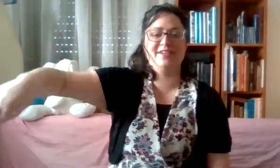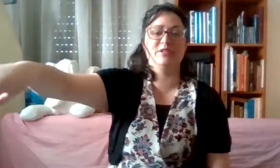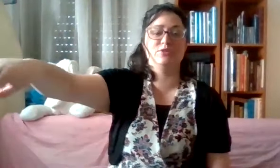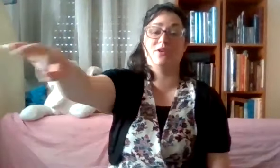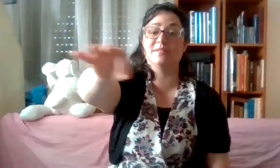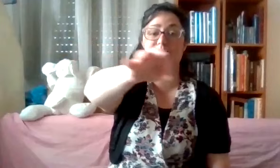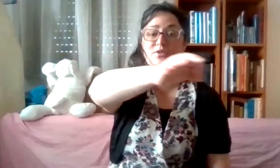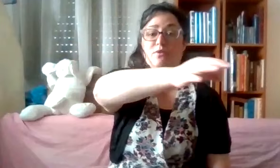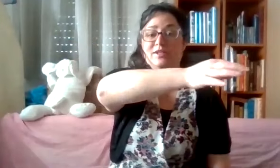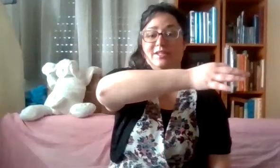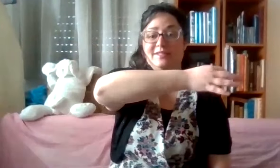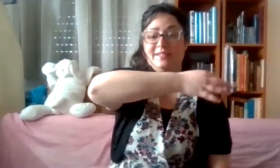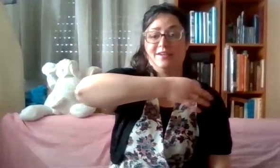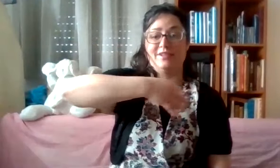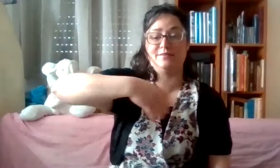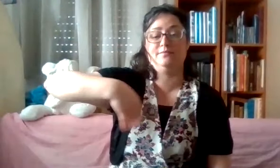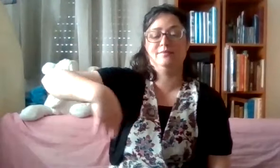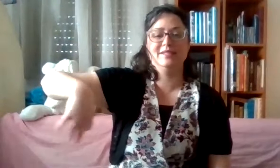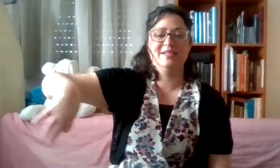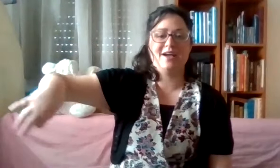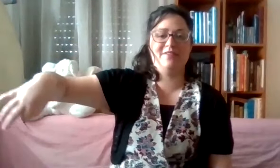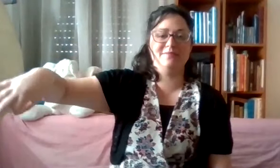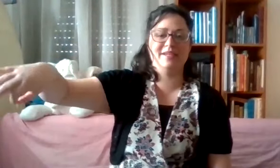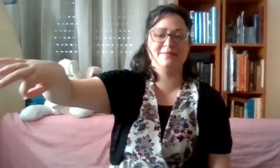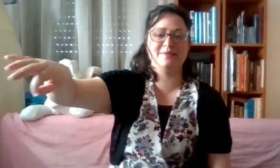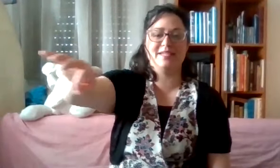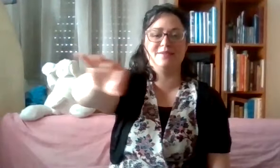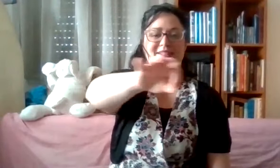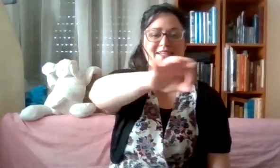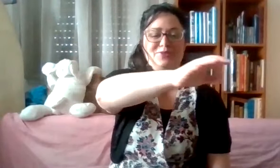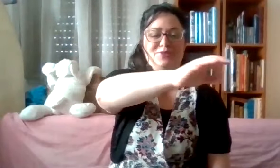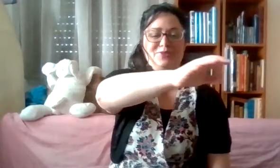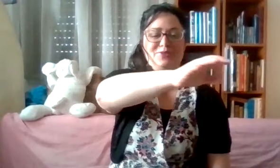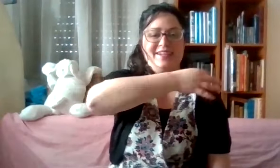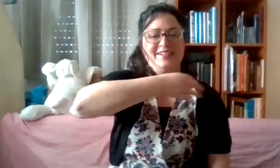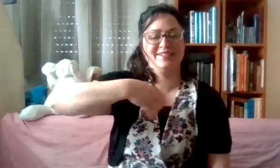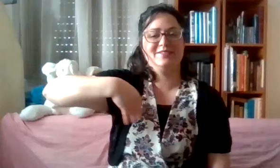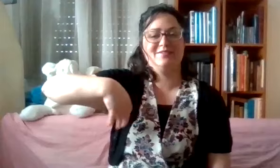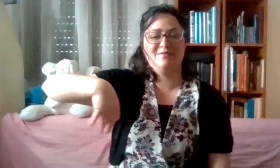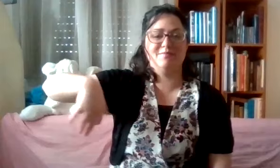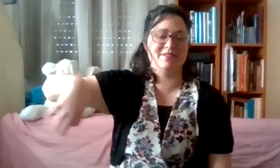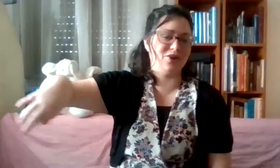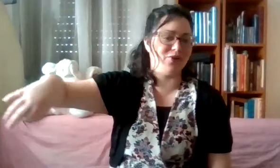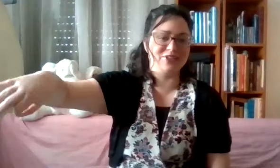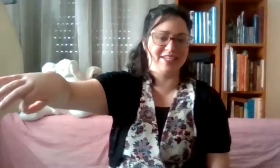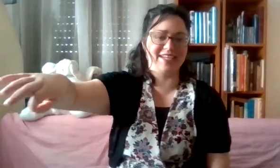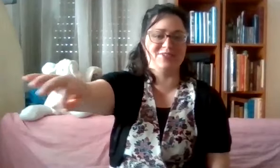מישהו לא נמצאים בשולחן של הסדר, אבל הם בעצם נמצאים איתנו בזיכרונות שלנו